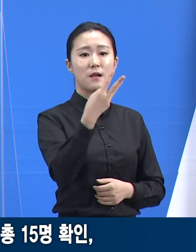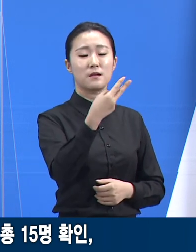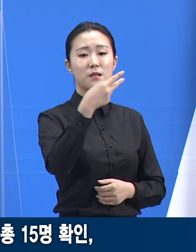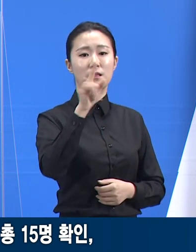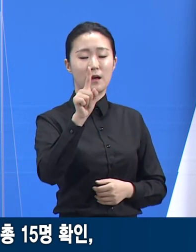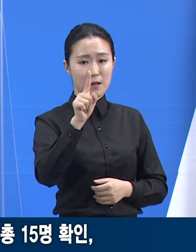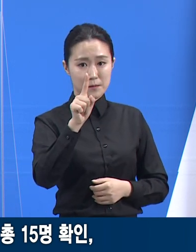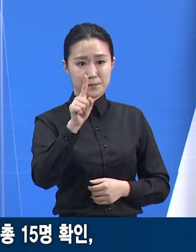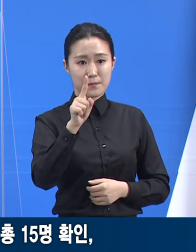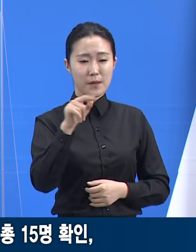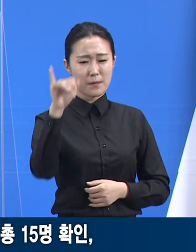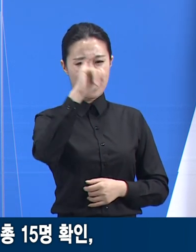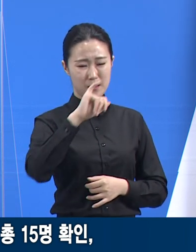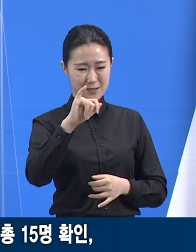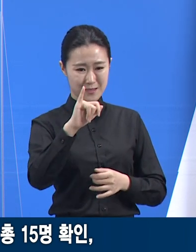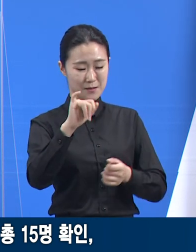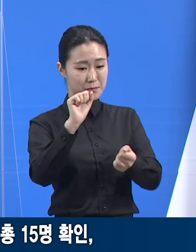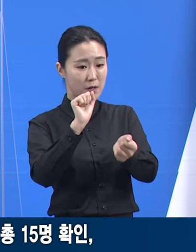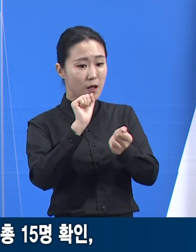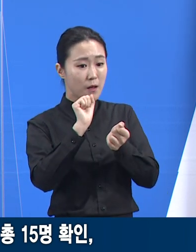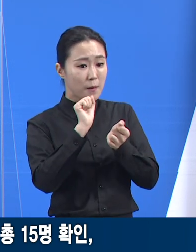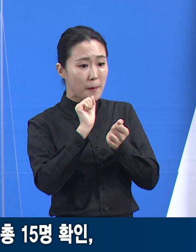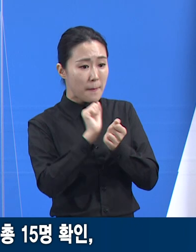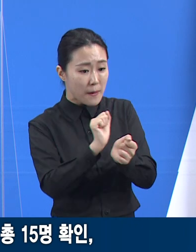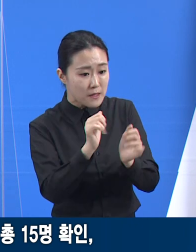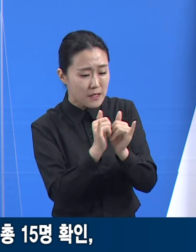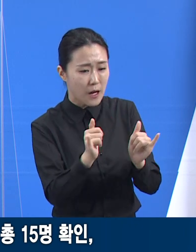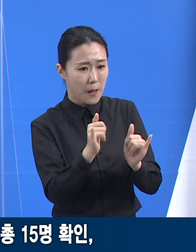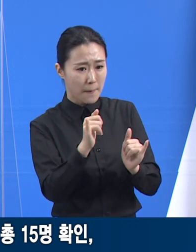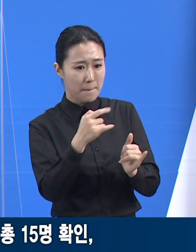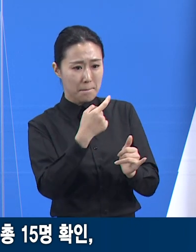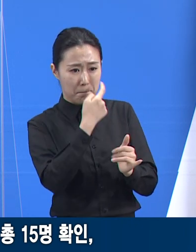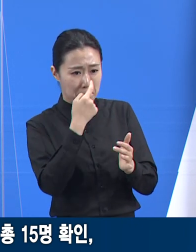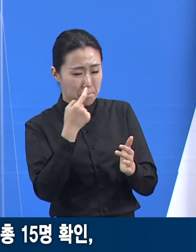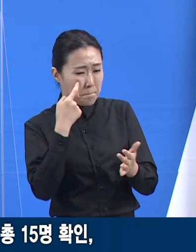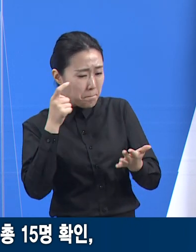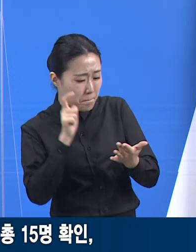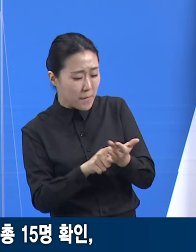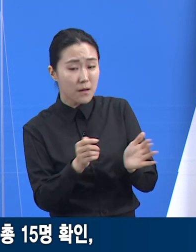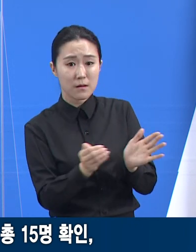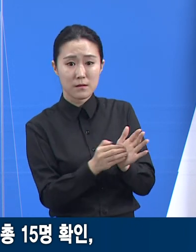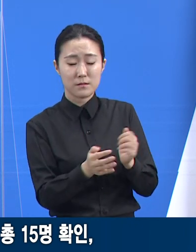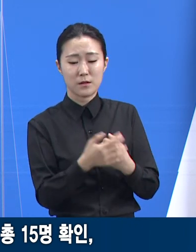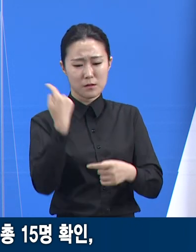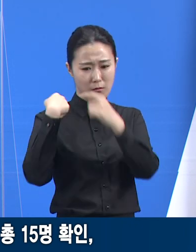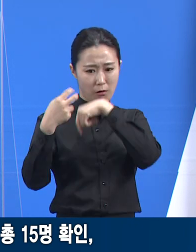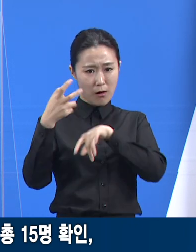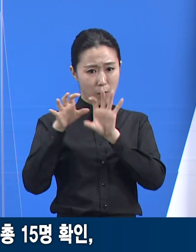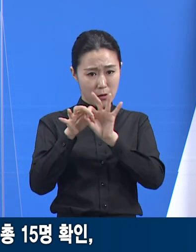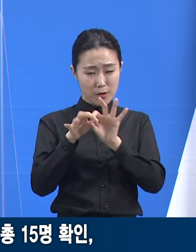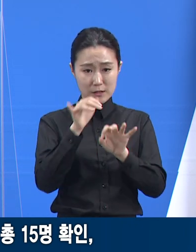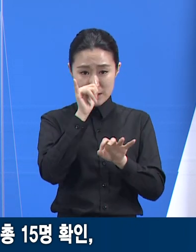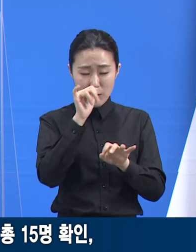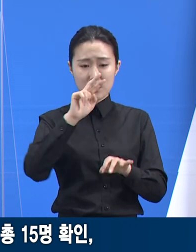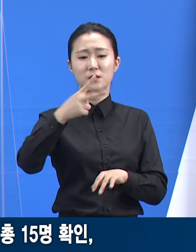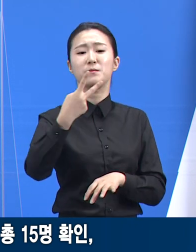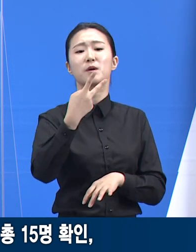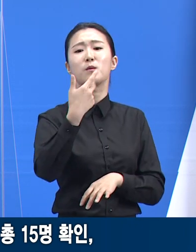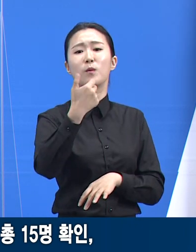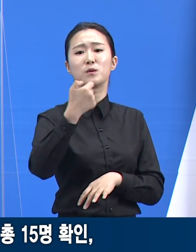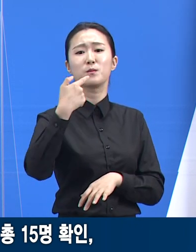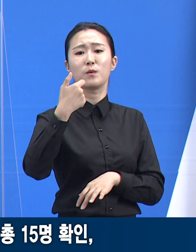총 15명이 델타 변이 바이러스 감염자로 확인되었으며 역학적인 연관성에 있는 대상자는 255명입니다.